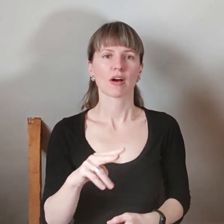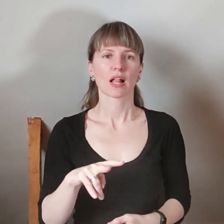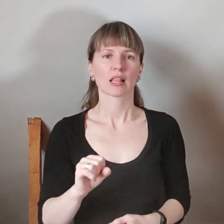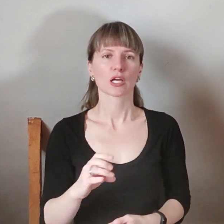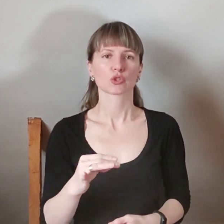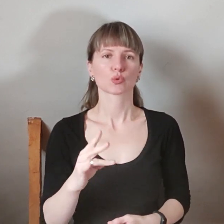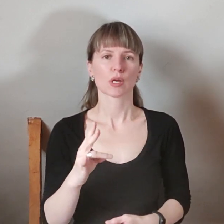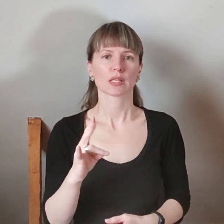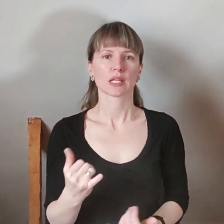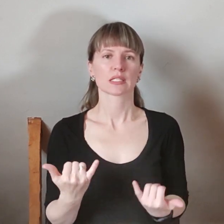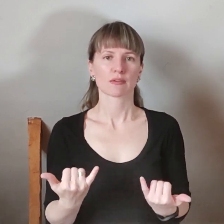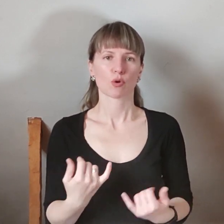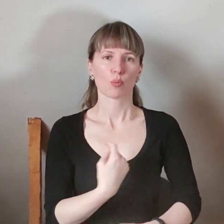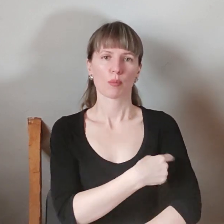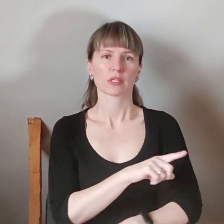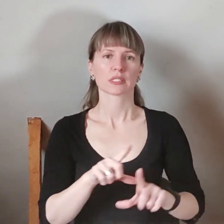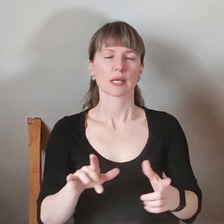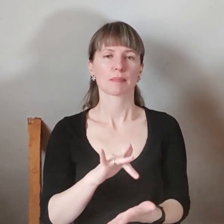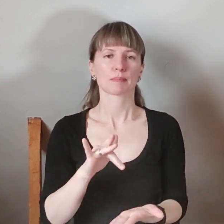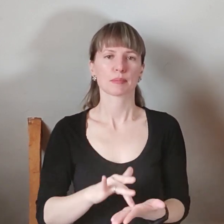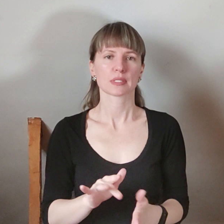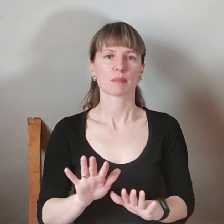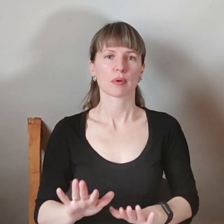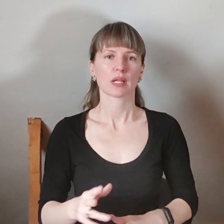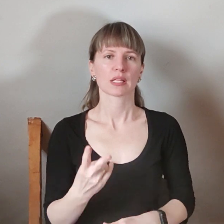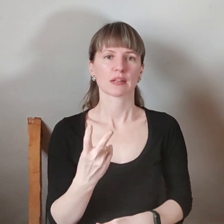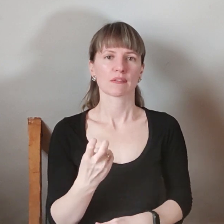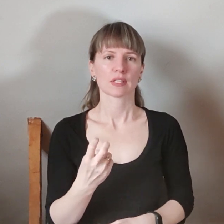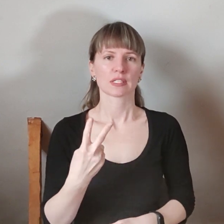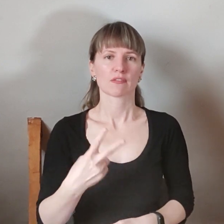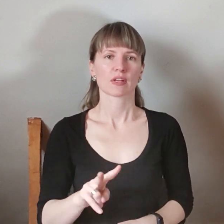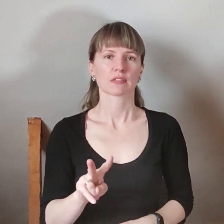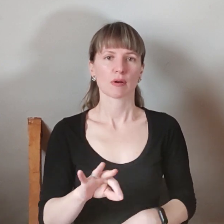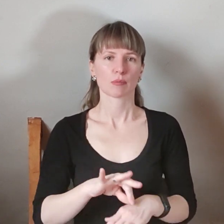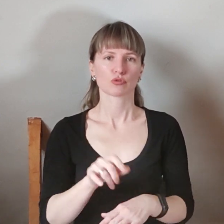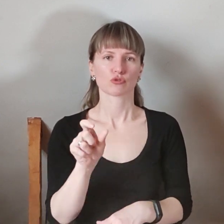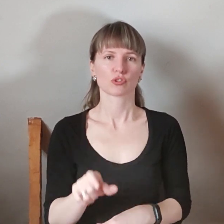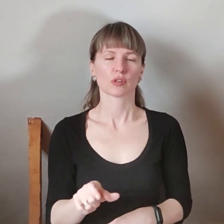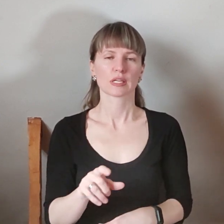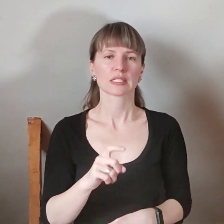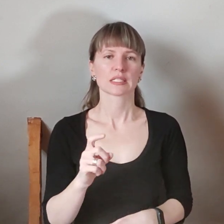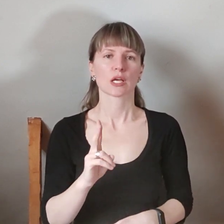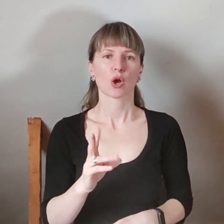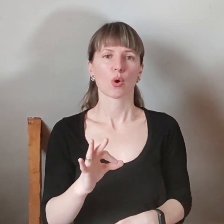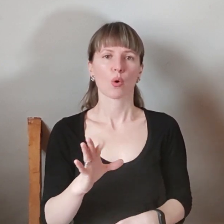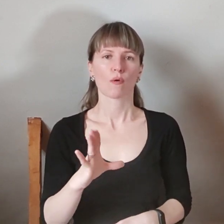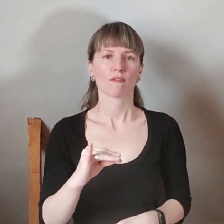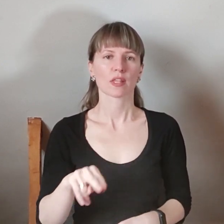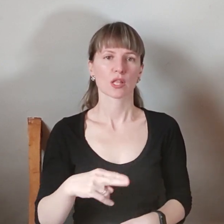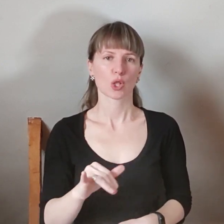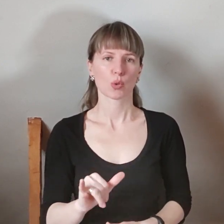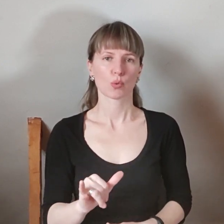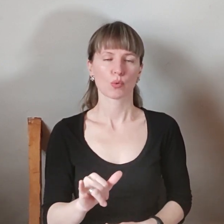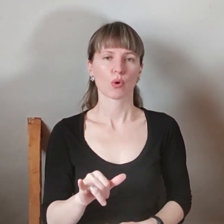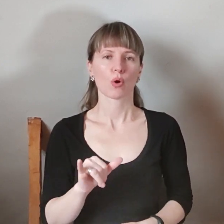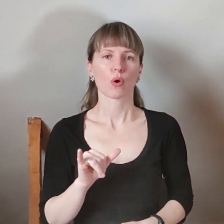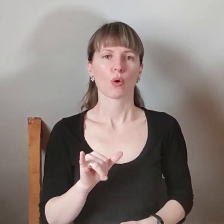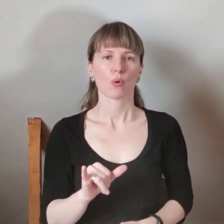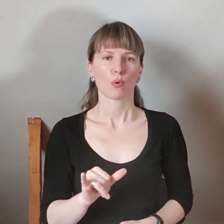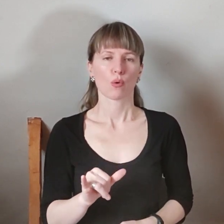сьогодні у медичних заходах міста перебуває 222 пацієнти з кольдніту. У посиленому режимі надають